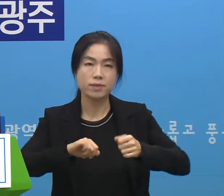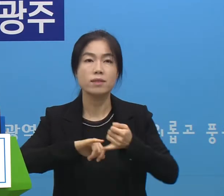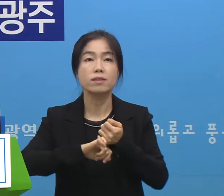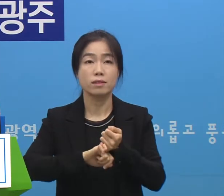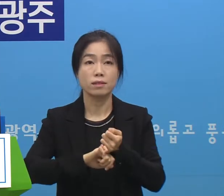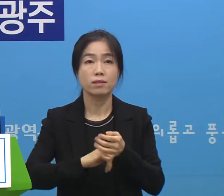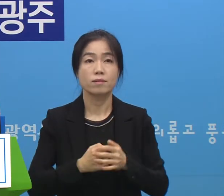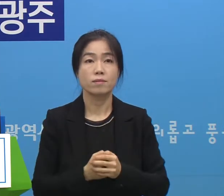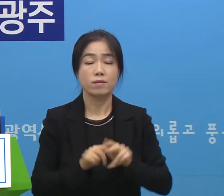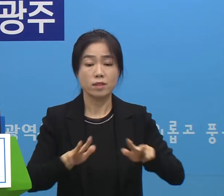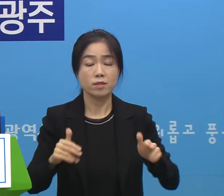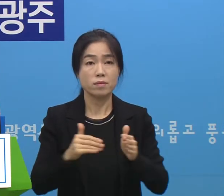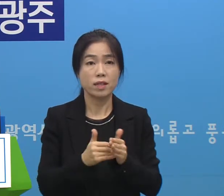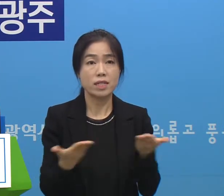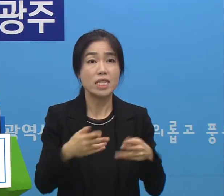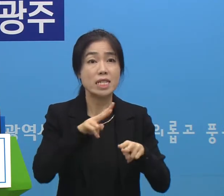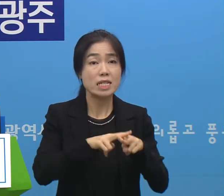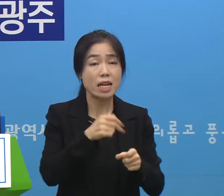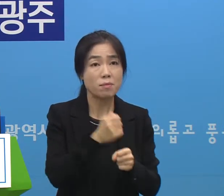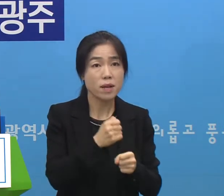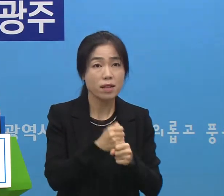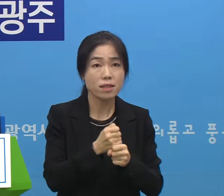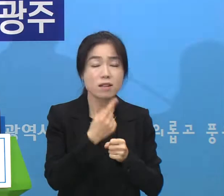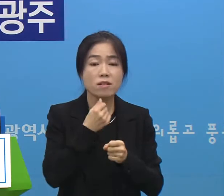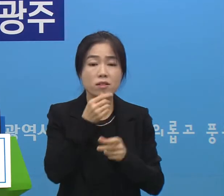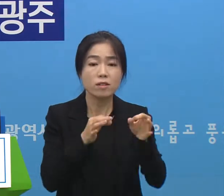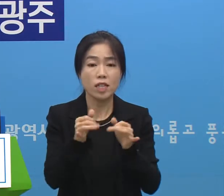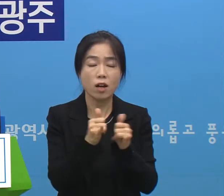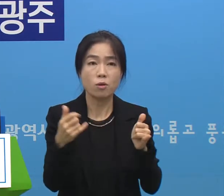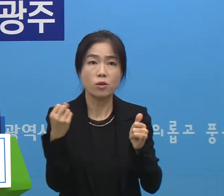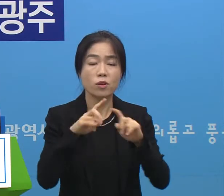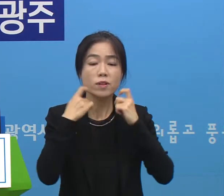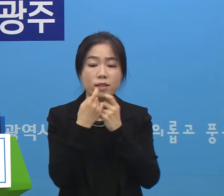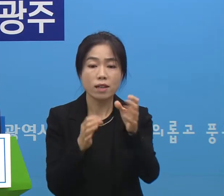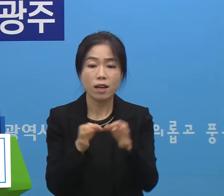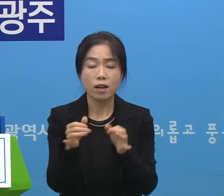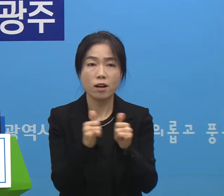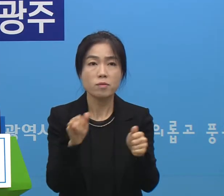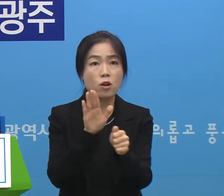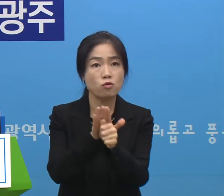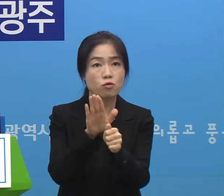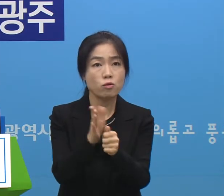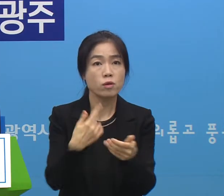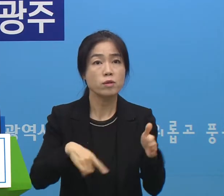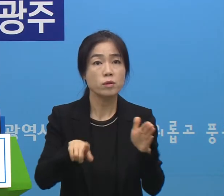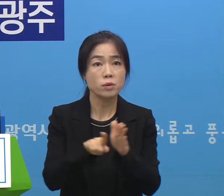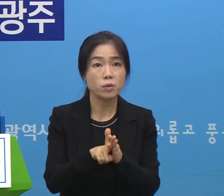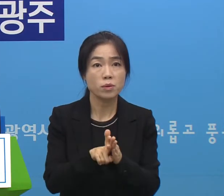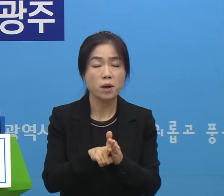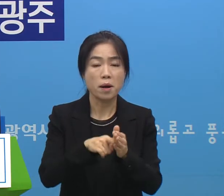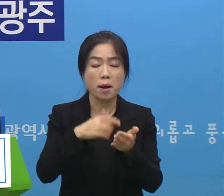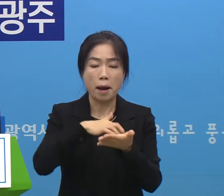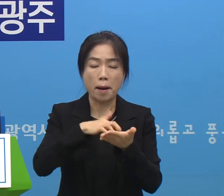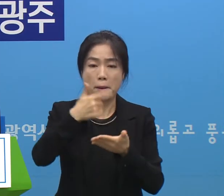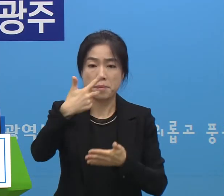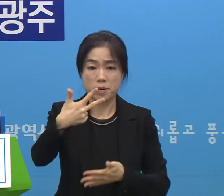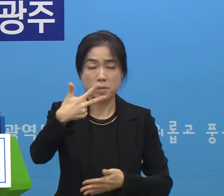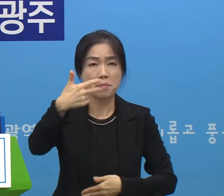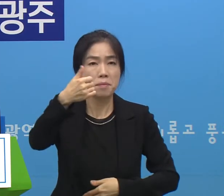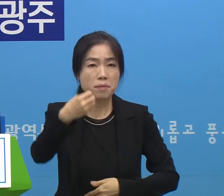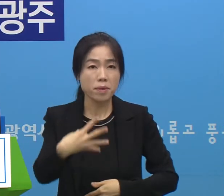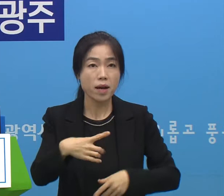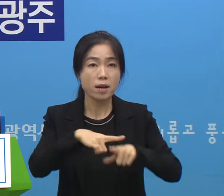그동안 일자리 창출과 소상공인 및 자영업자 지원을 위해 7차례에 걸친